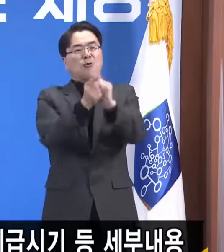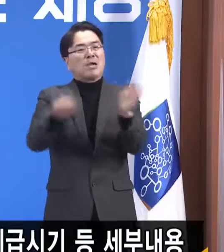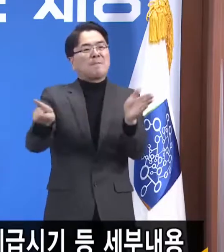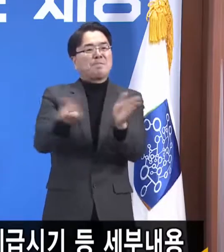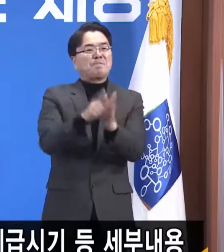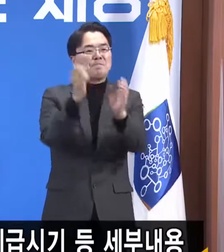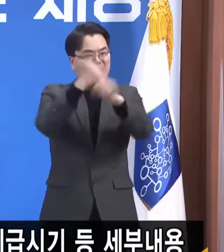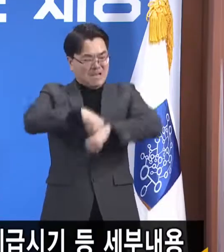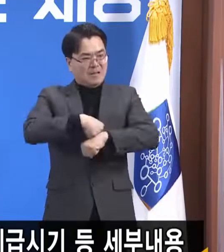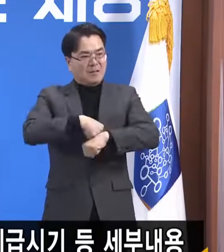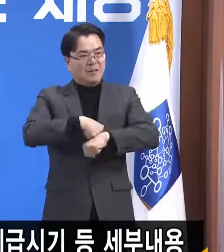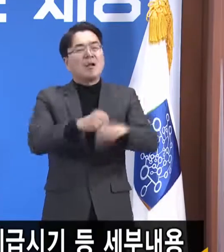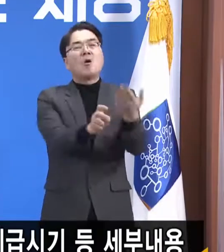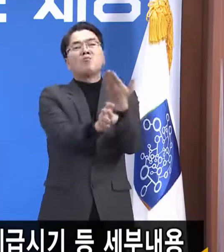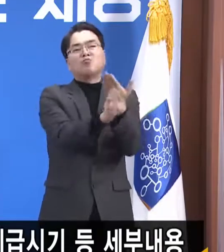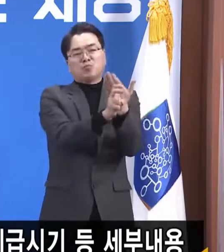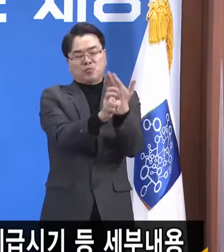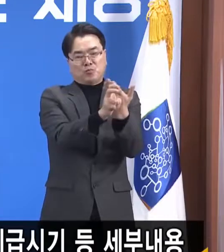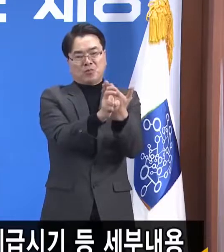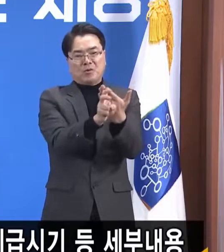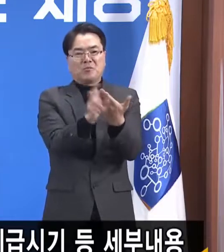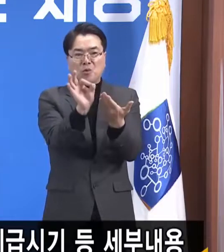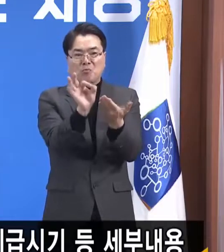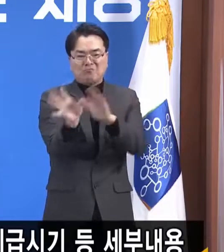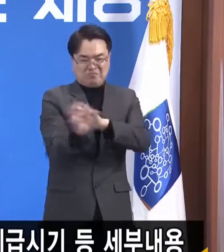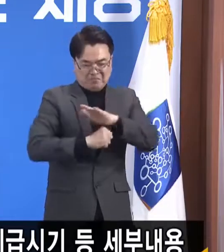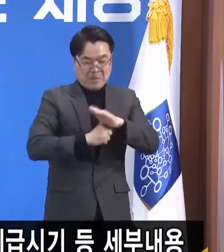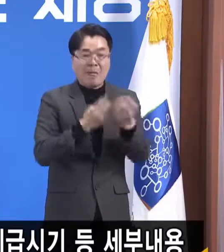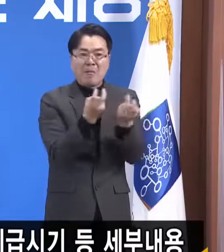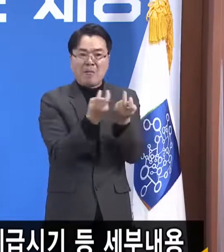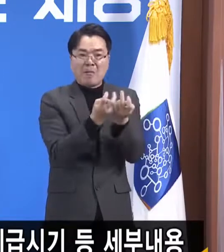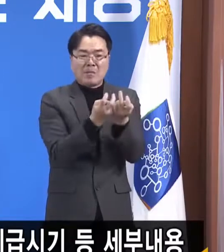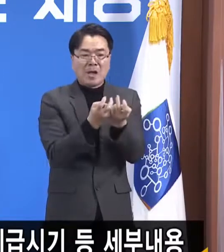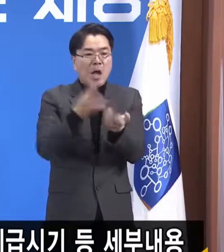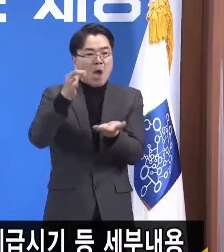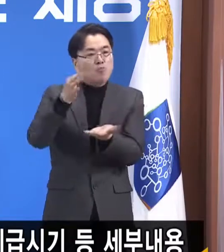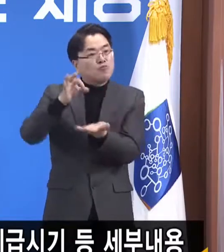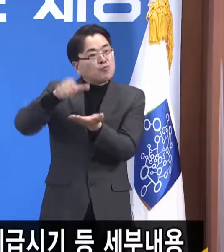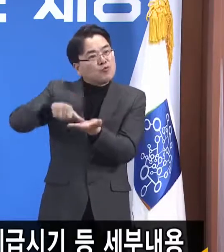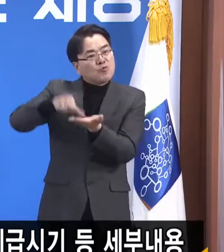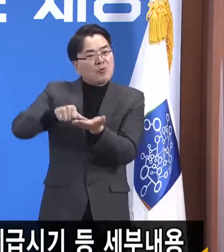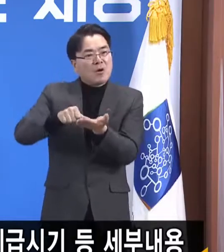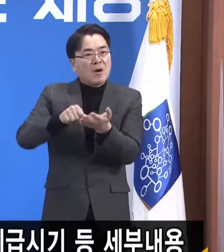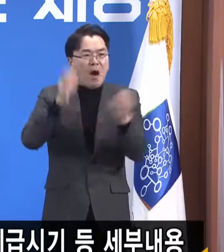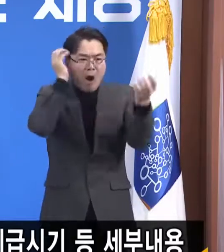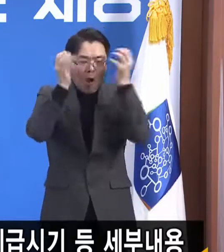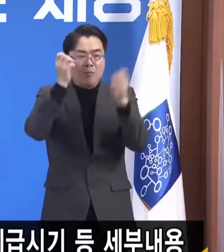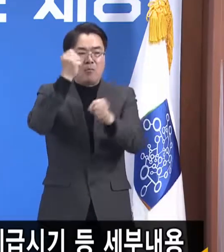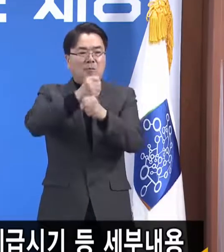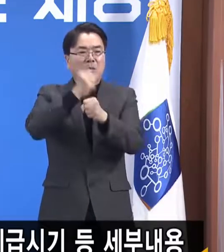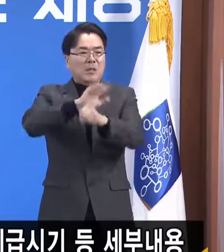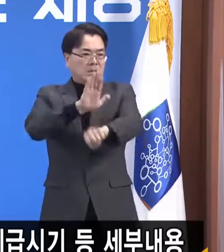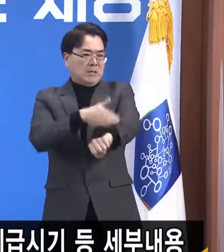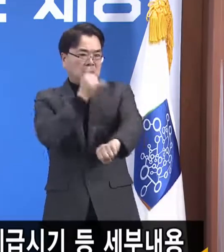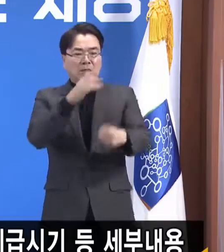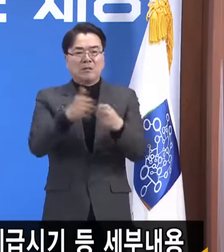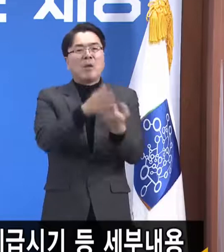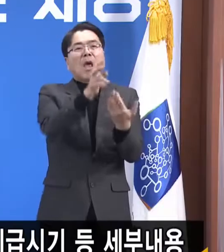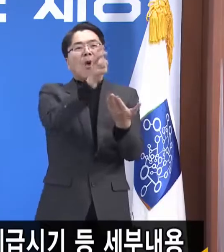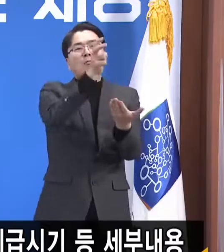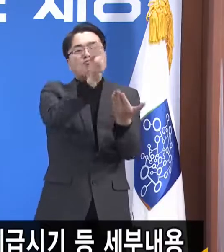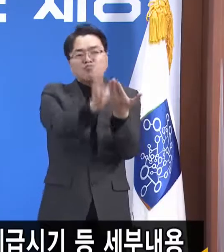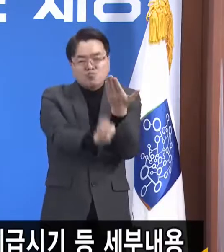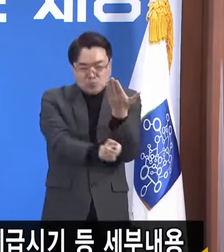위법한 부당이득 편치이기도 하고 물가교란행위이기도 하고 또 처벌되는 범죄행위라는